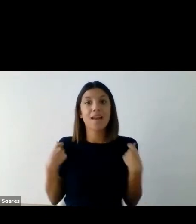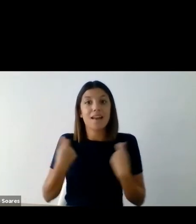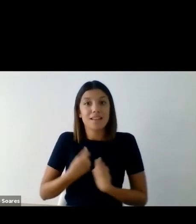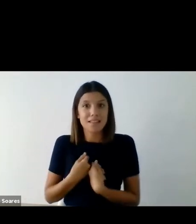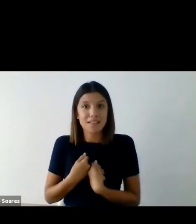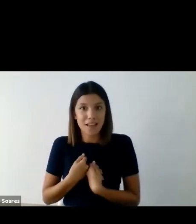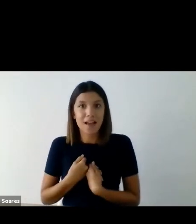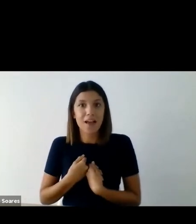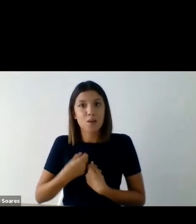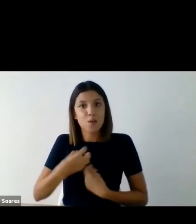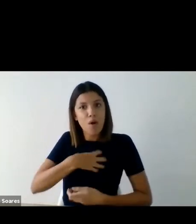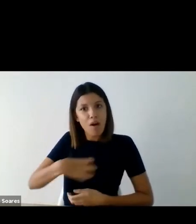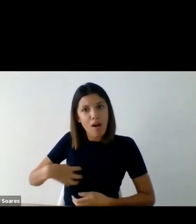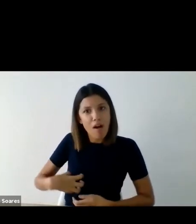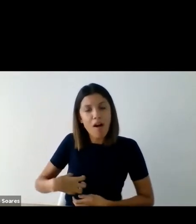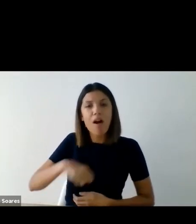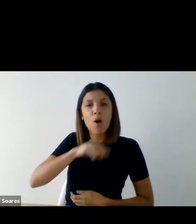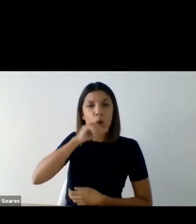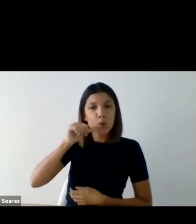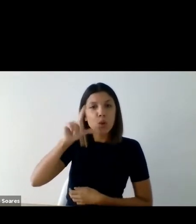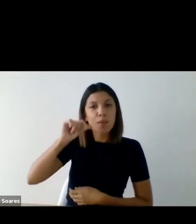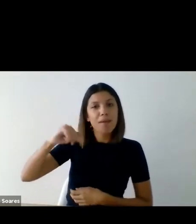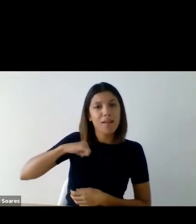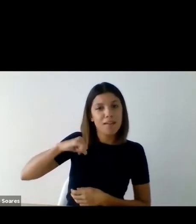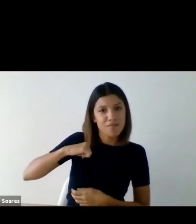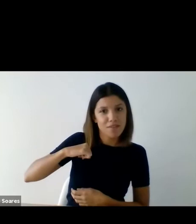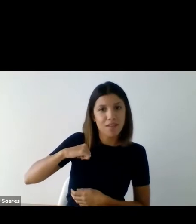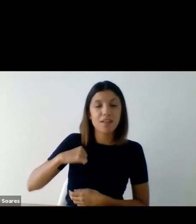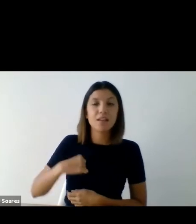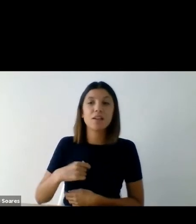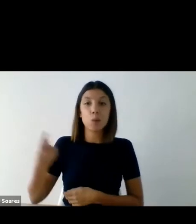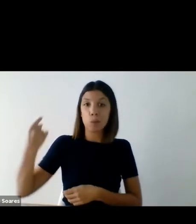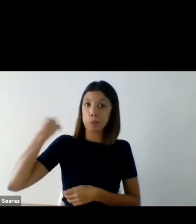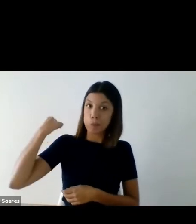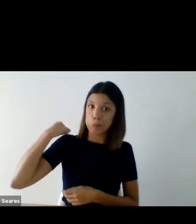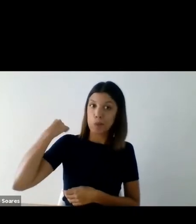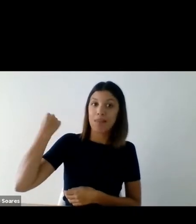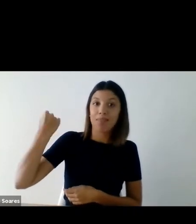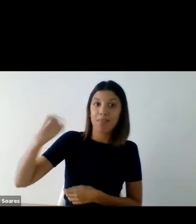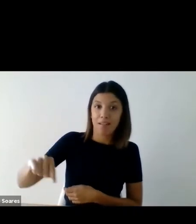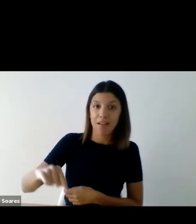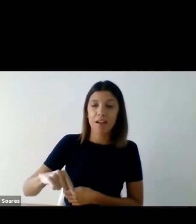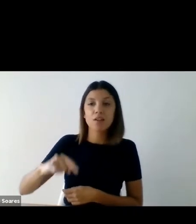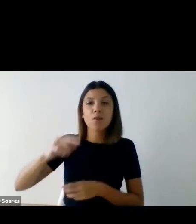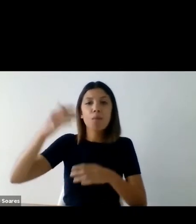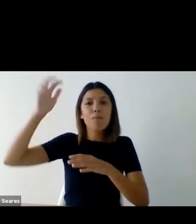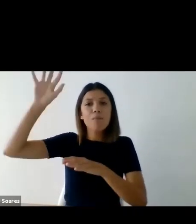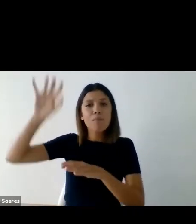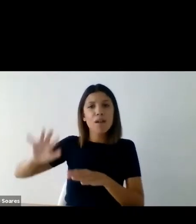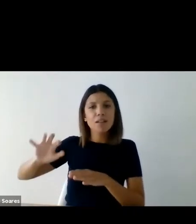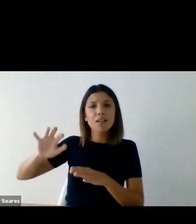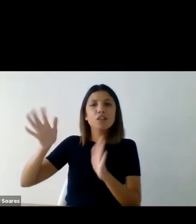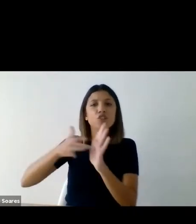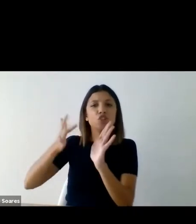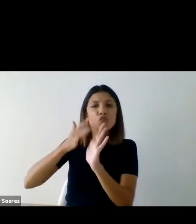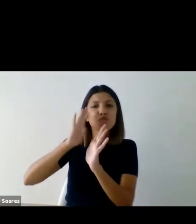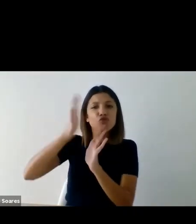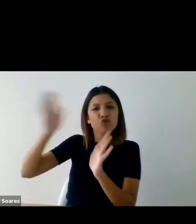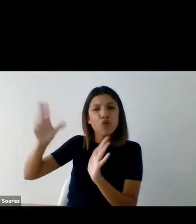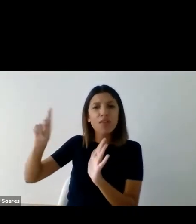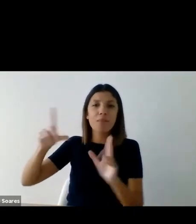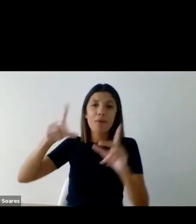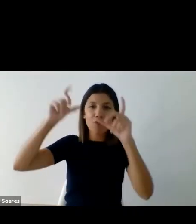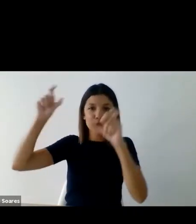estampado azul e castanho, atrás de mim tenho várias prateleiras com livros e fotografias.